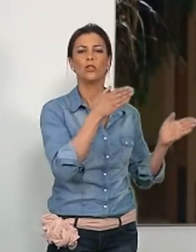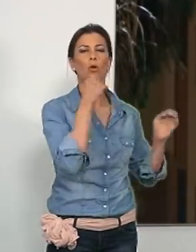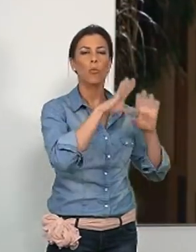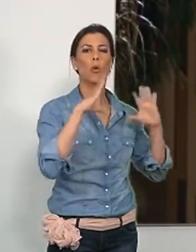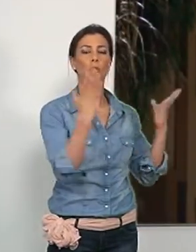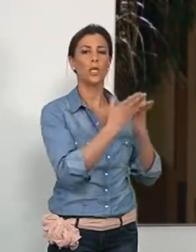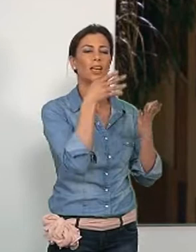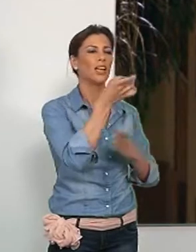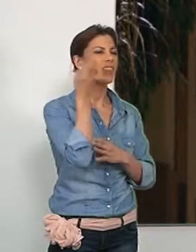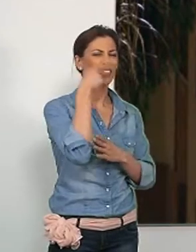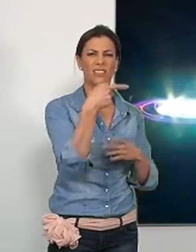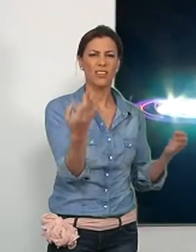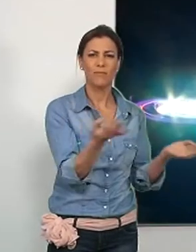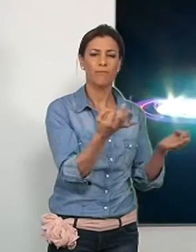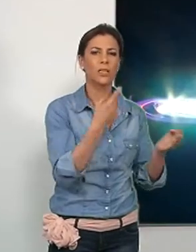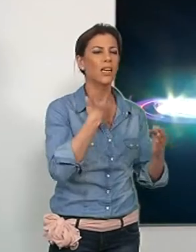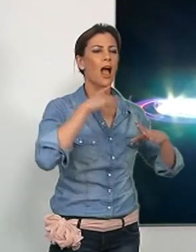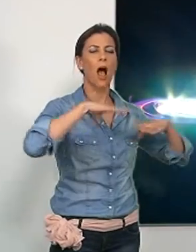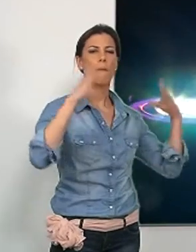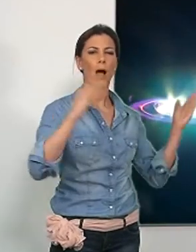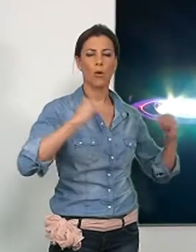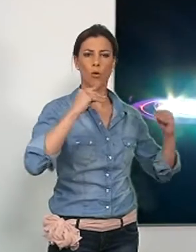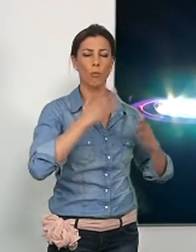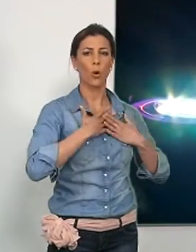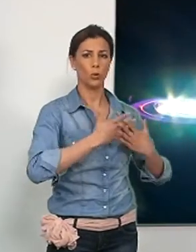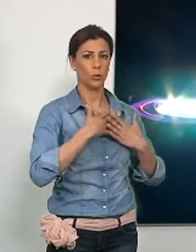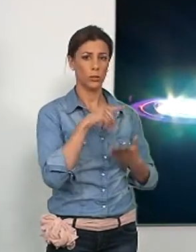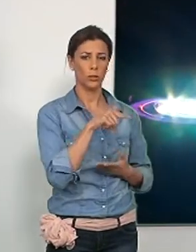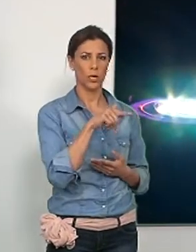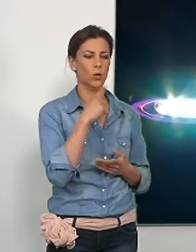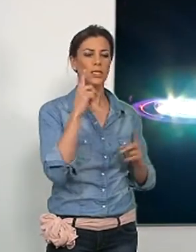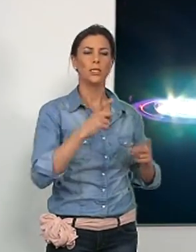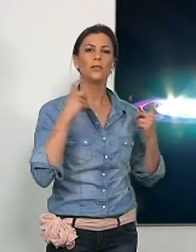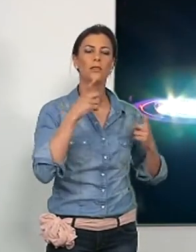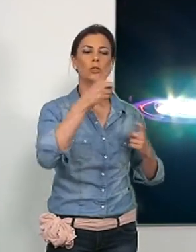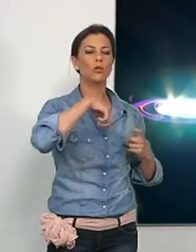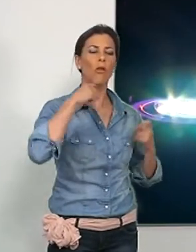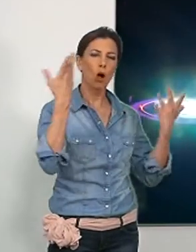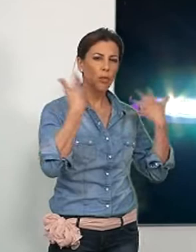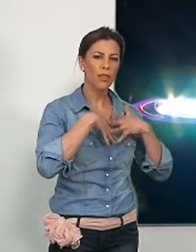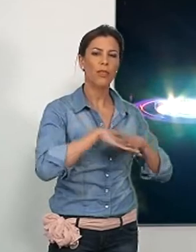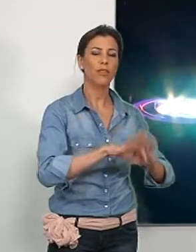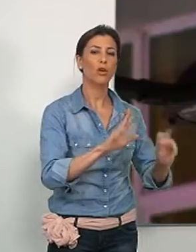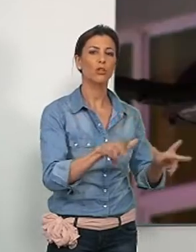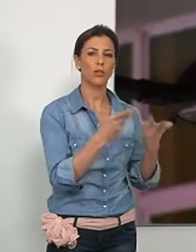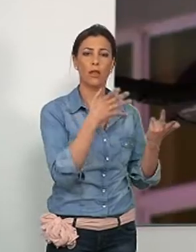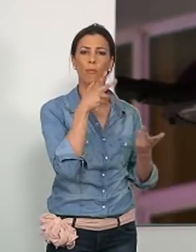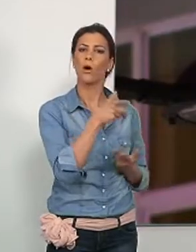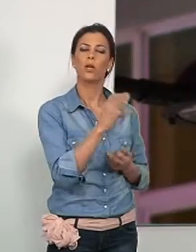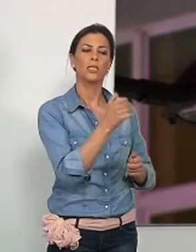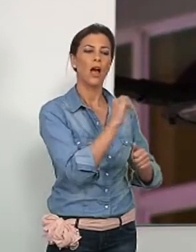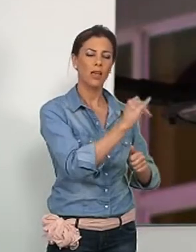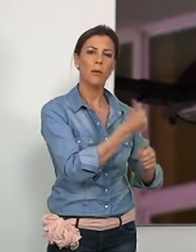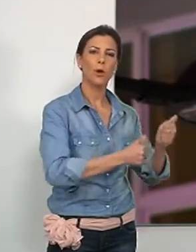mundial. La iniciativa consiste en un apagón eléctrico voluntario con el que se pretende concienciar a la sociedad